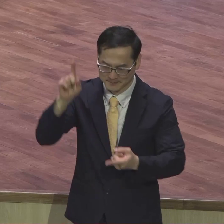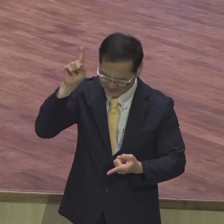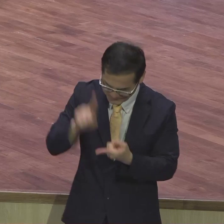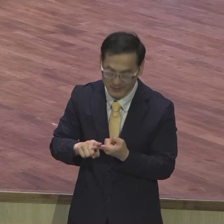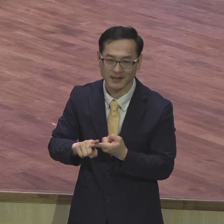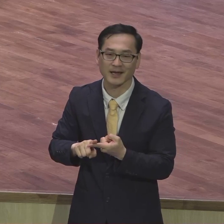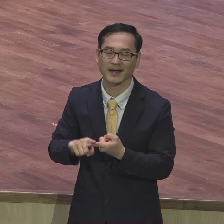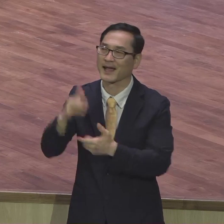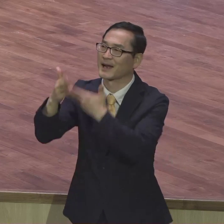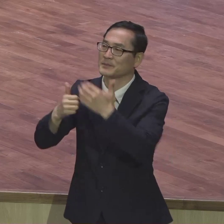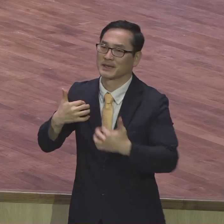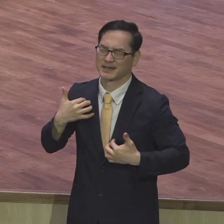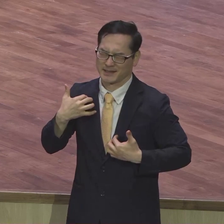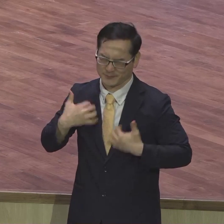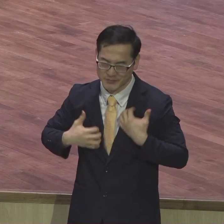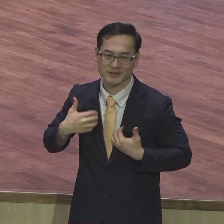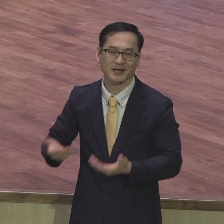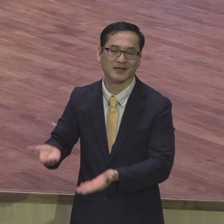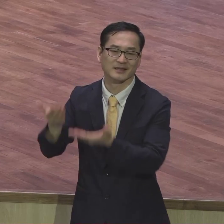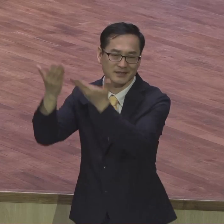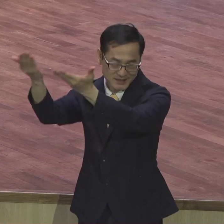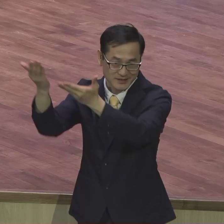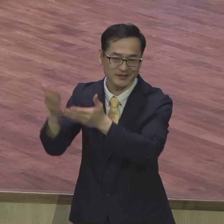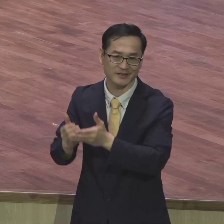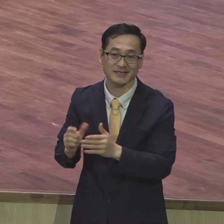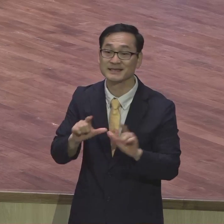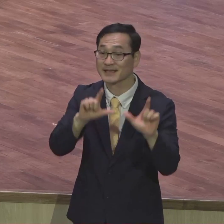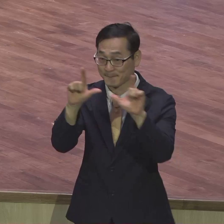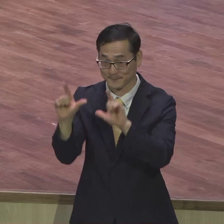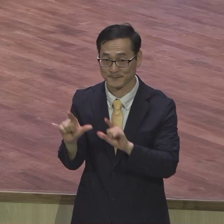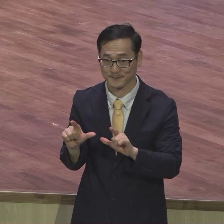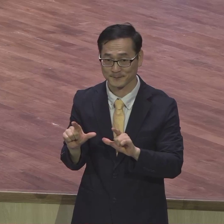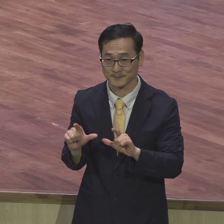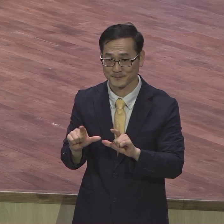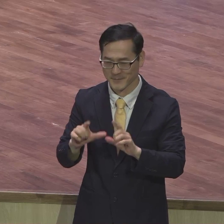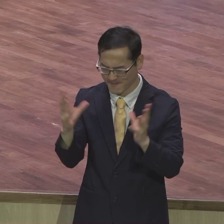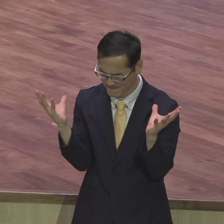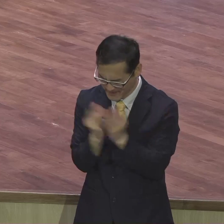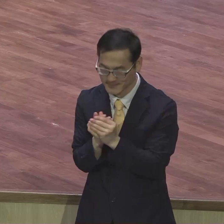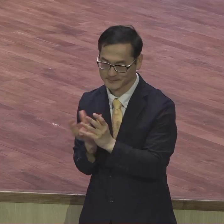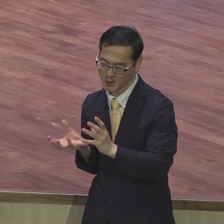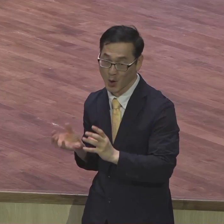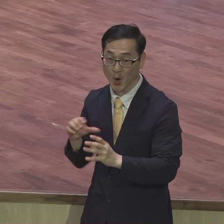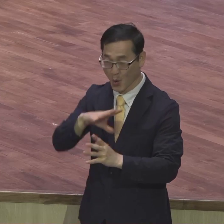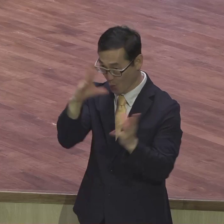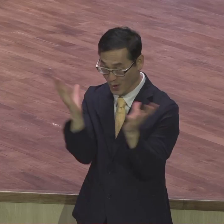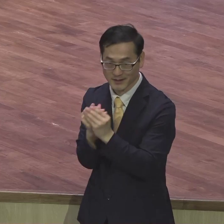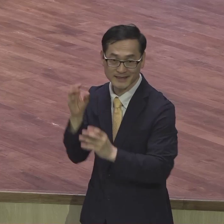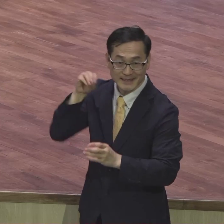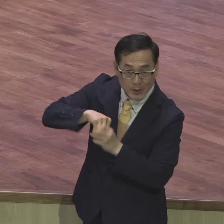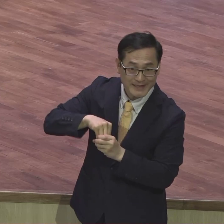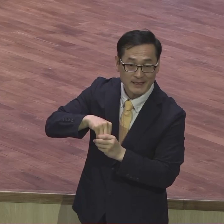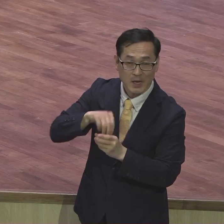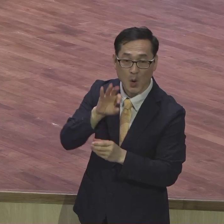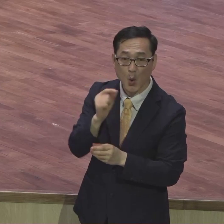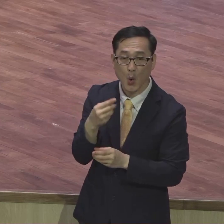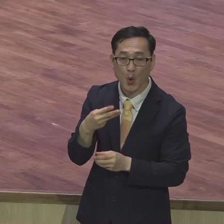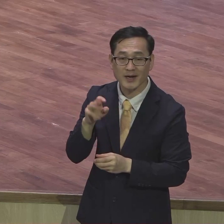의의의 무기로 올인 그야말로 집중된 삶을 살아야 한다는 것입니다 말로만 하지 말고 어떤